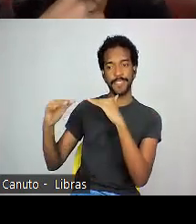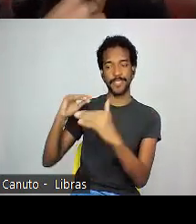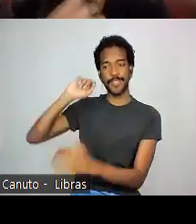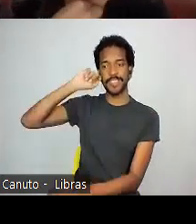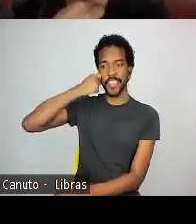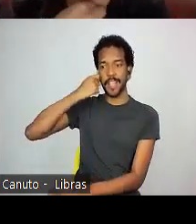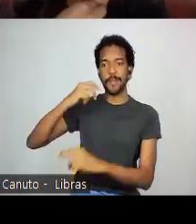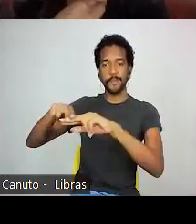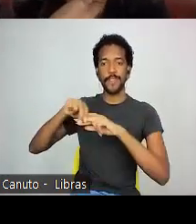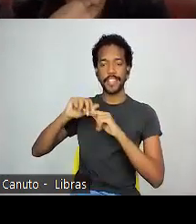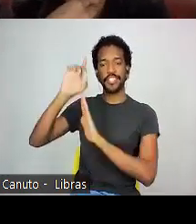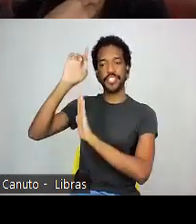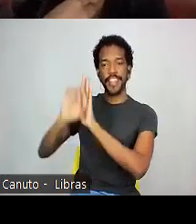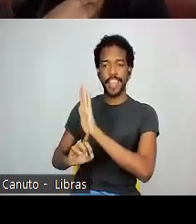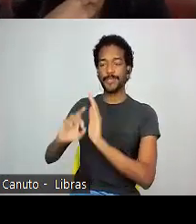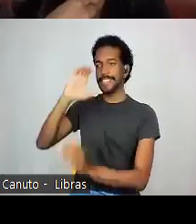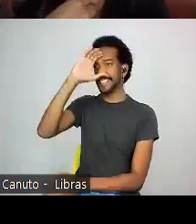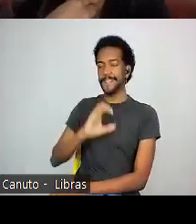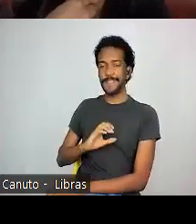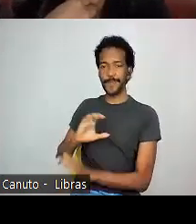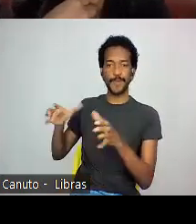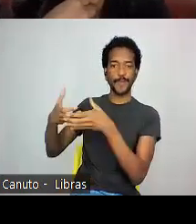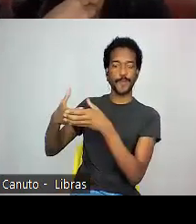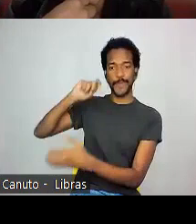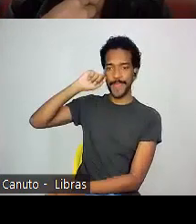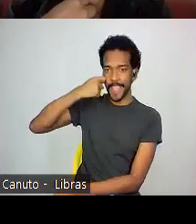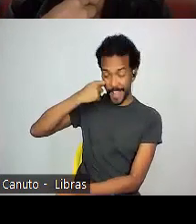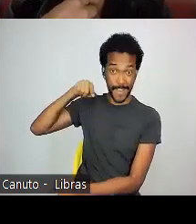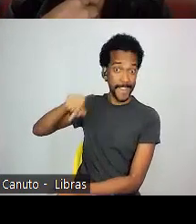da população negra e